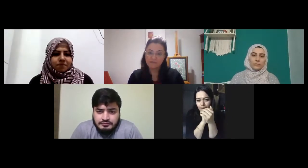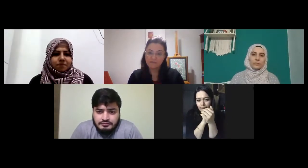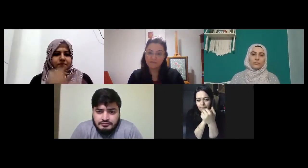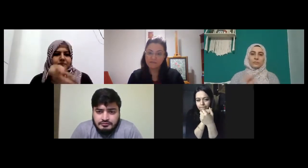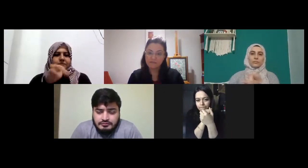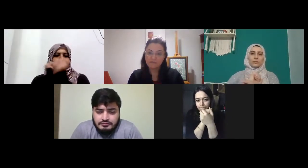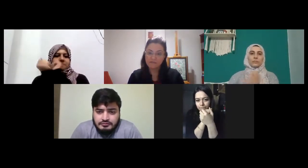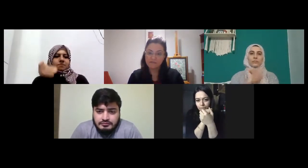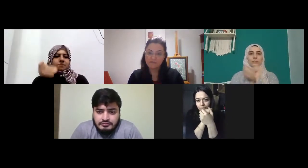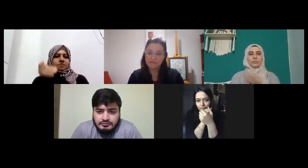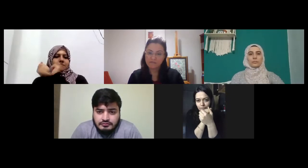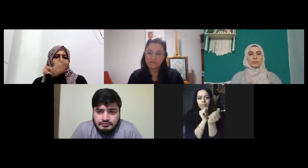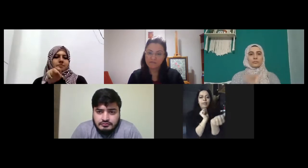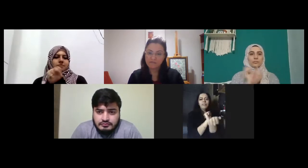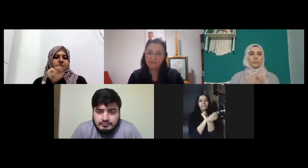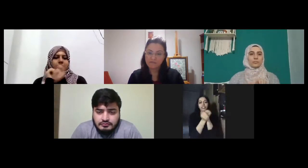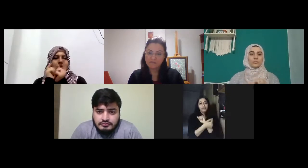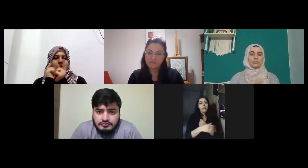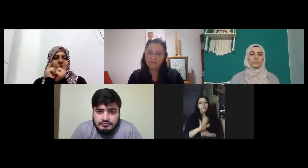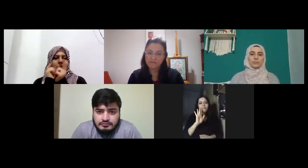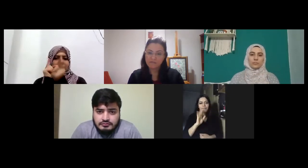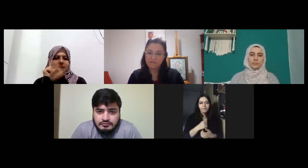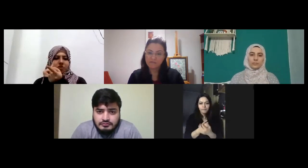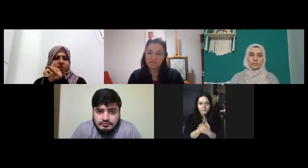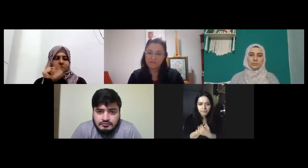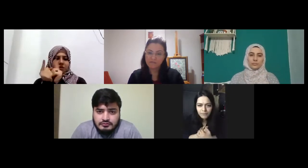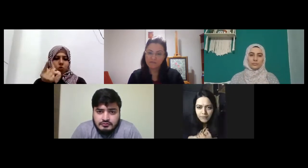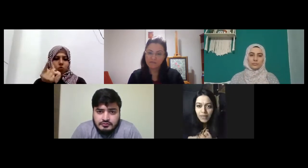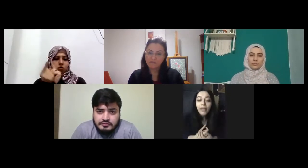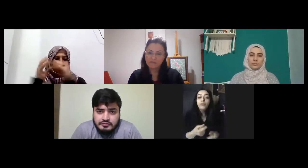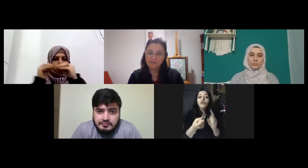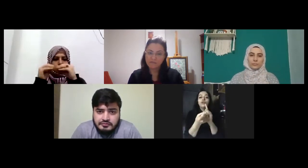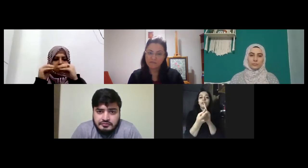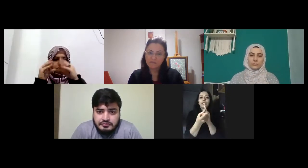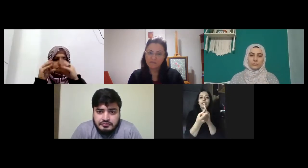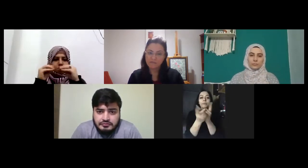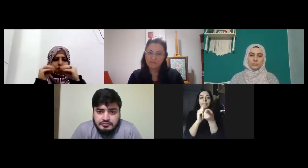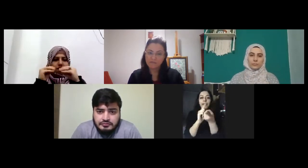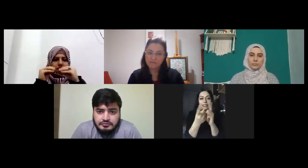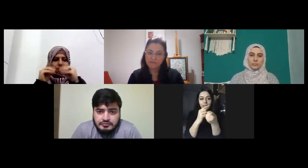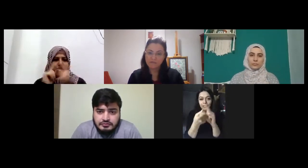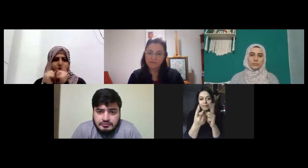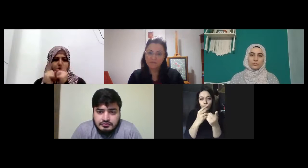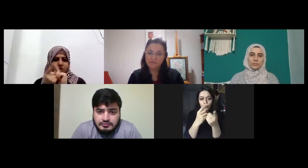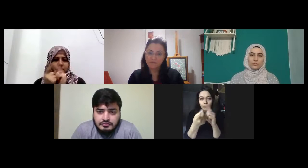değiştirmek değişmem iletişim konuş beraber işte birlikte konuşmak